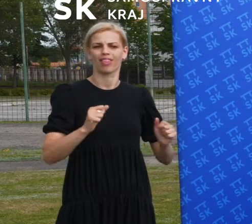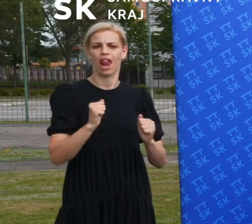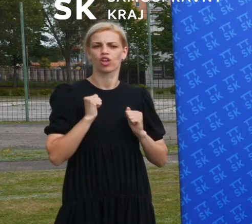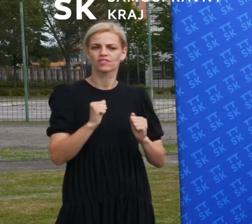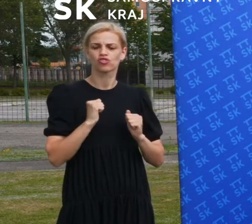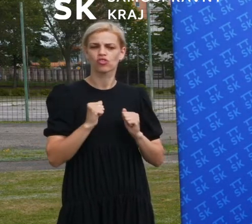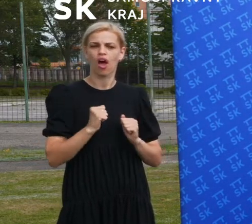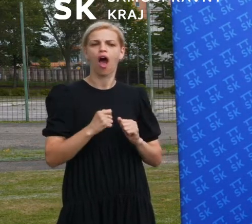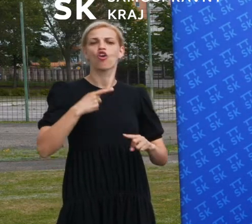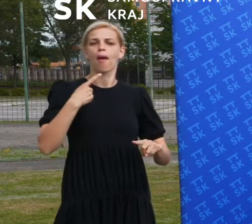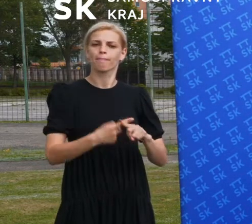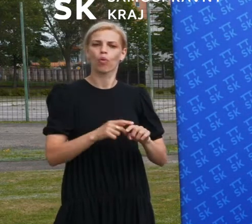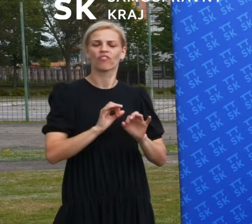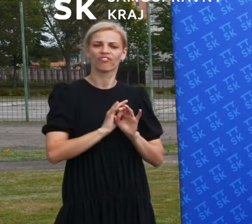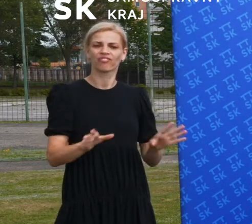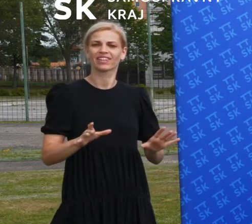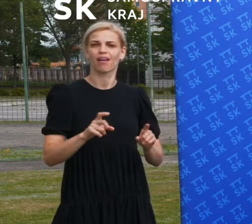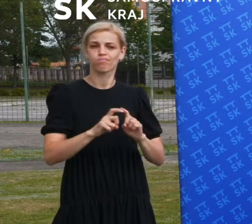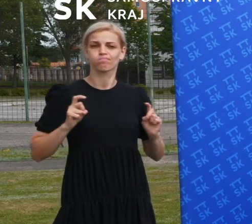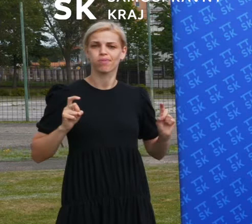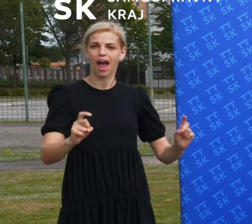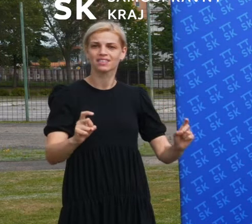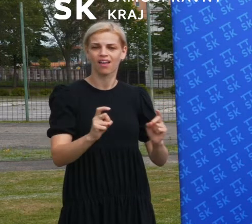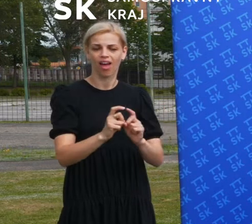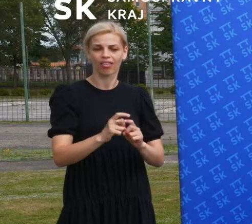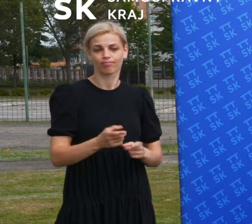aj 25k bazén. Toto je východisko do debaty.